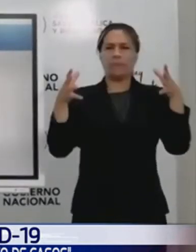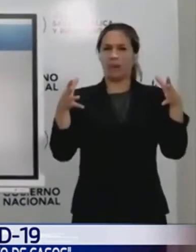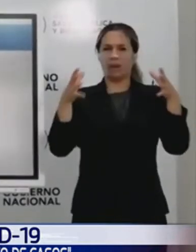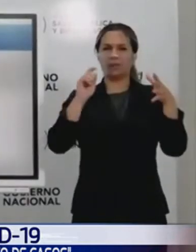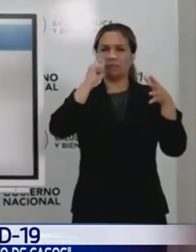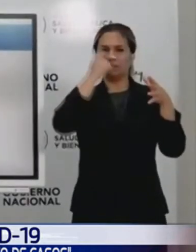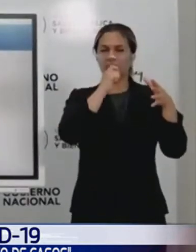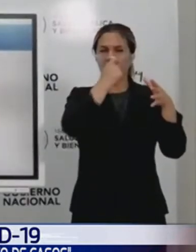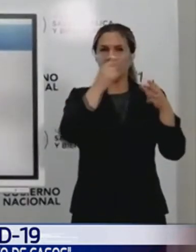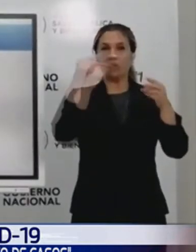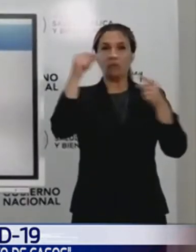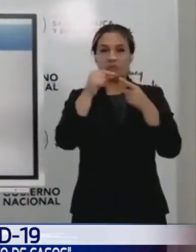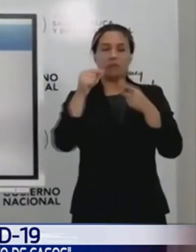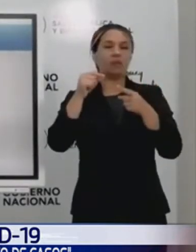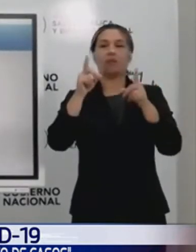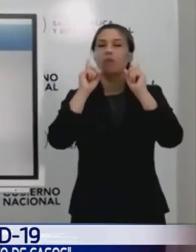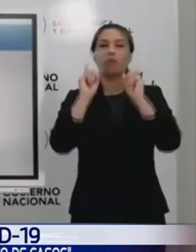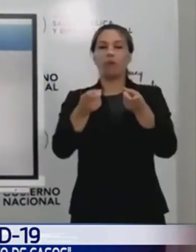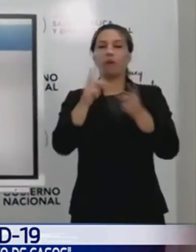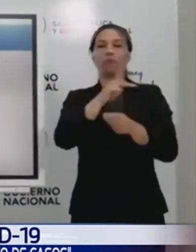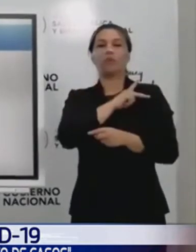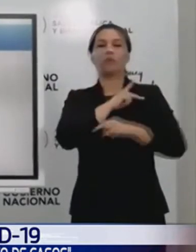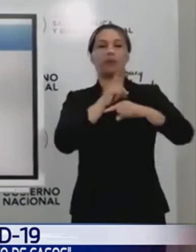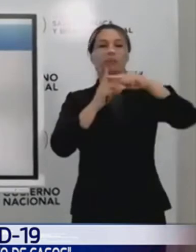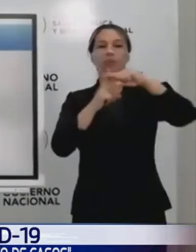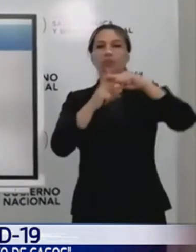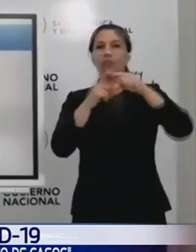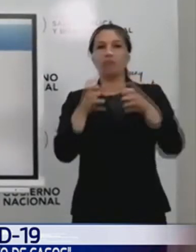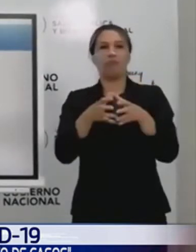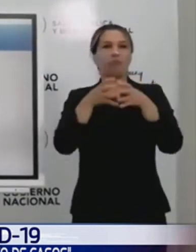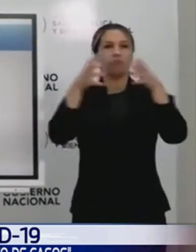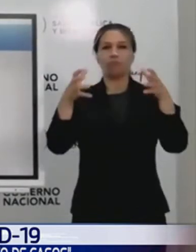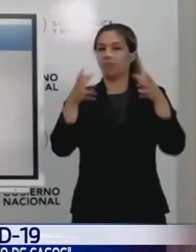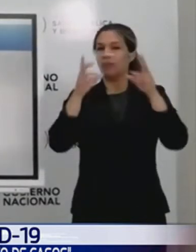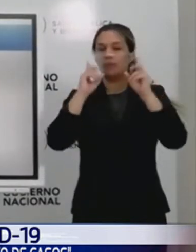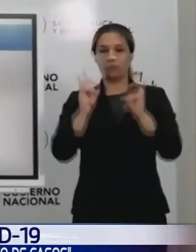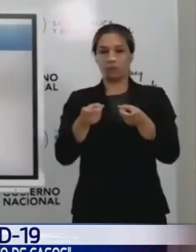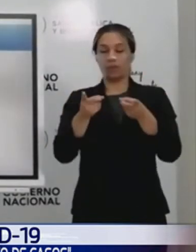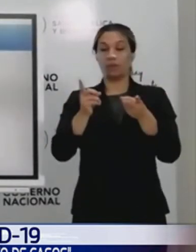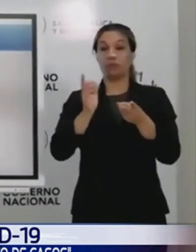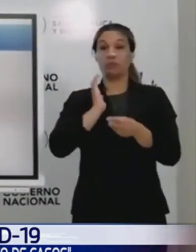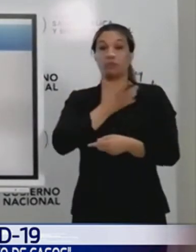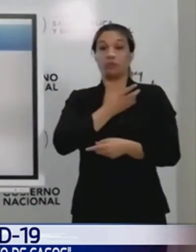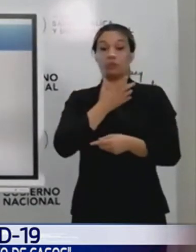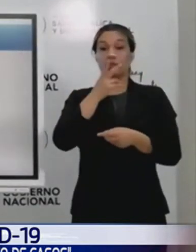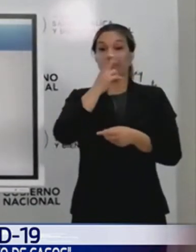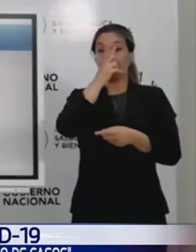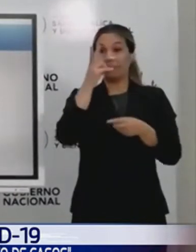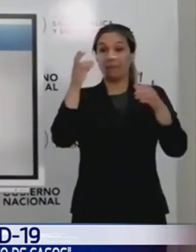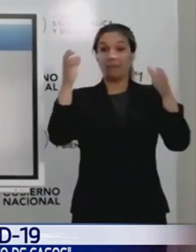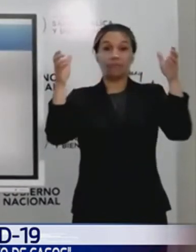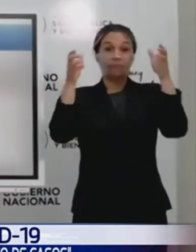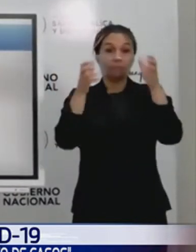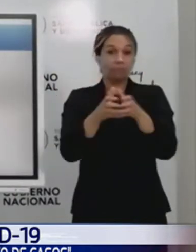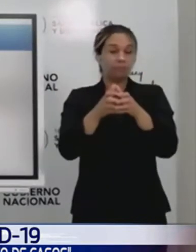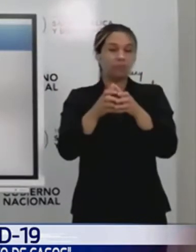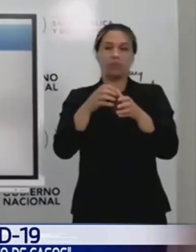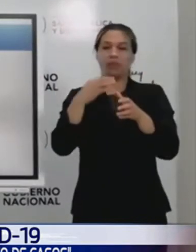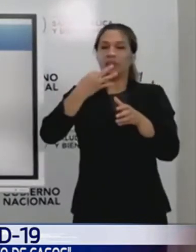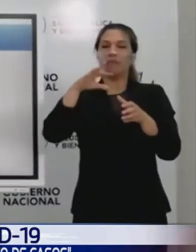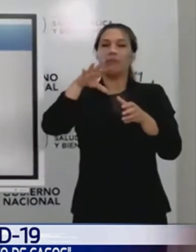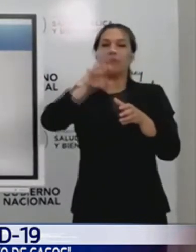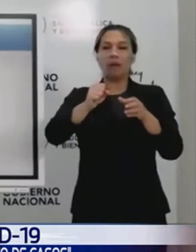la cantidad de casos positivos se mantiene igual. Si nosotros queremos bajar ese porcentaje, simplemente deberíamos hacer más test.